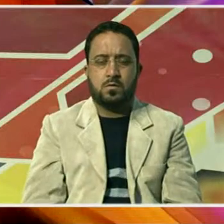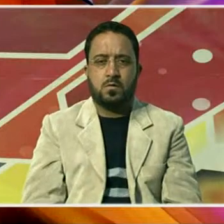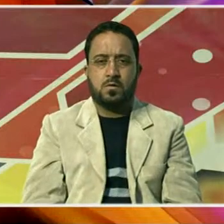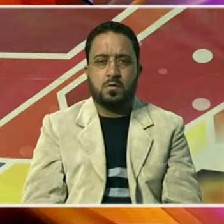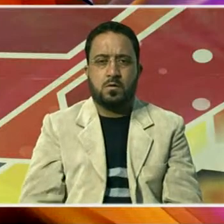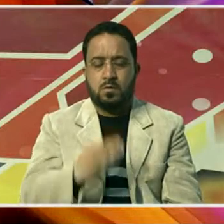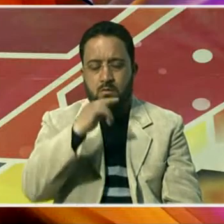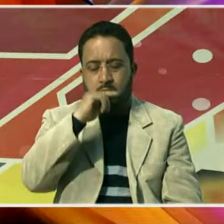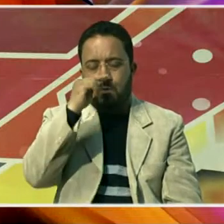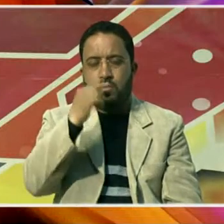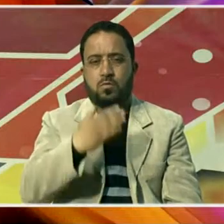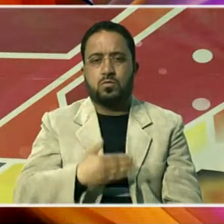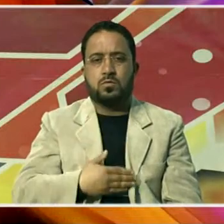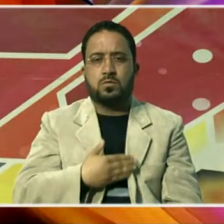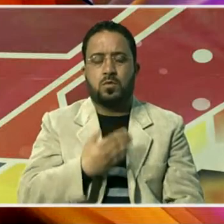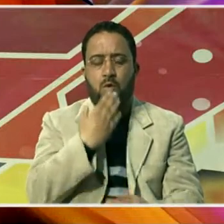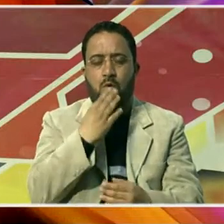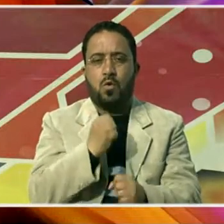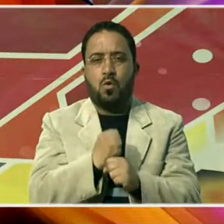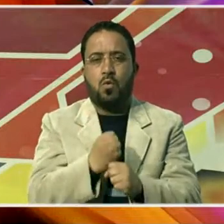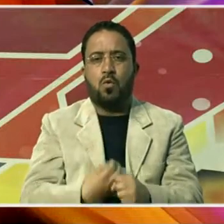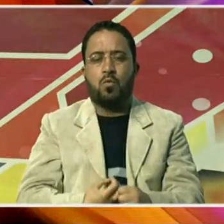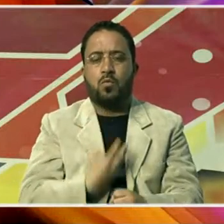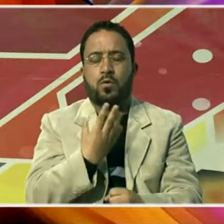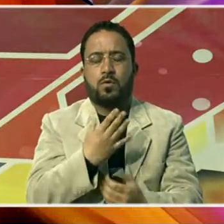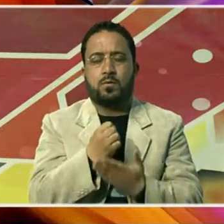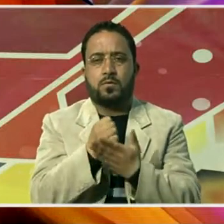شاندار خراج تحسین پیش کیا ہے